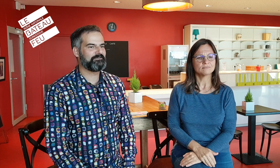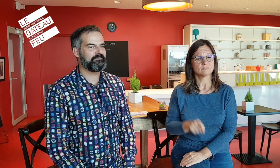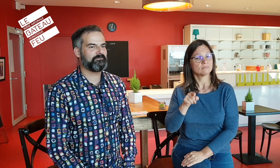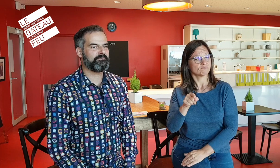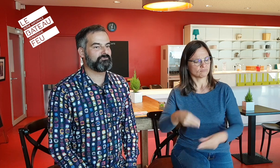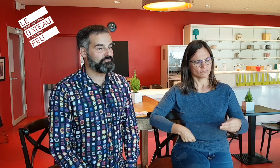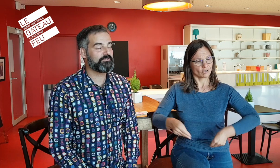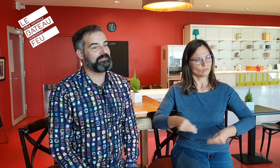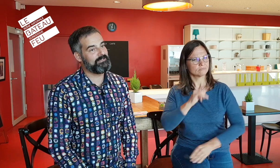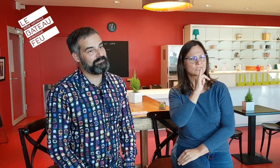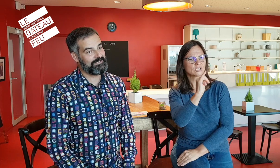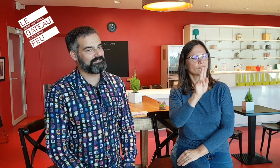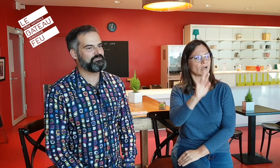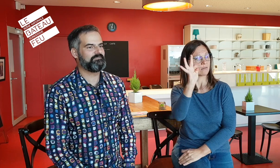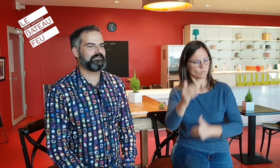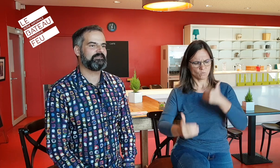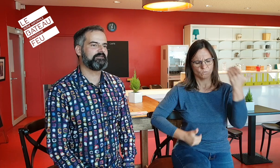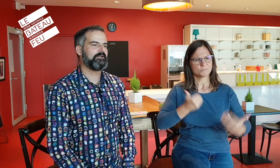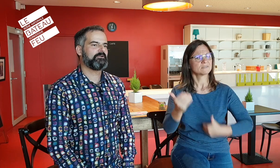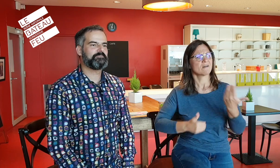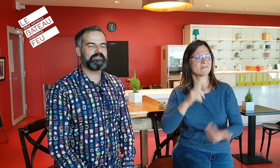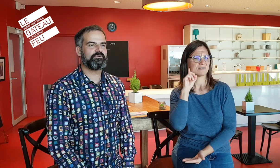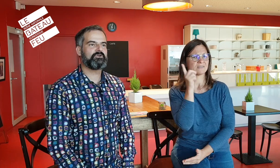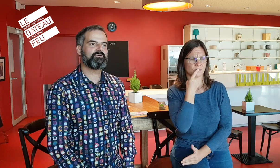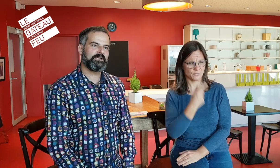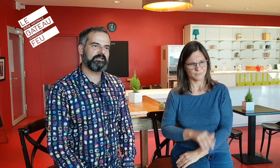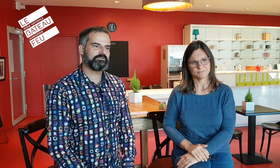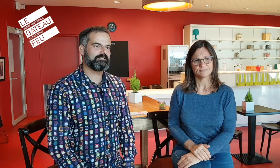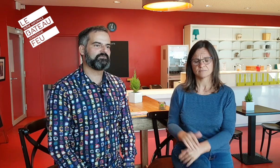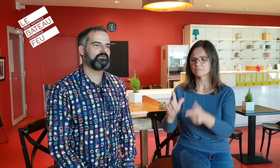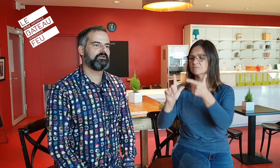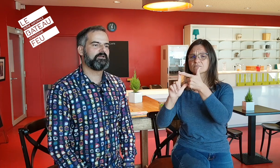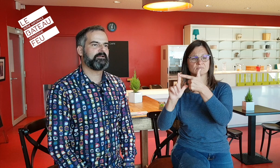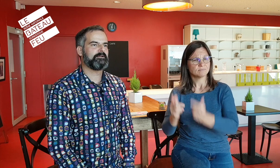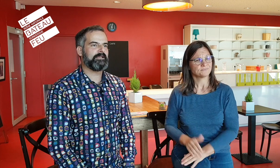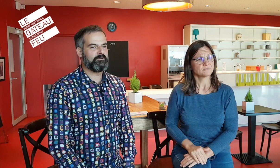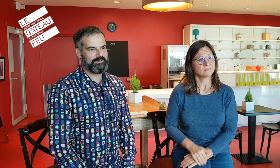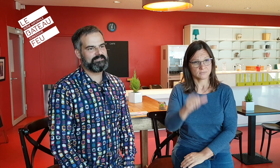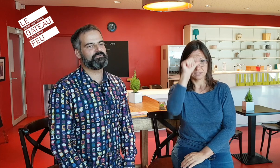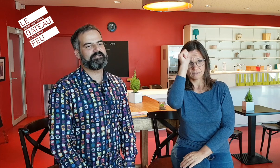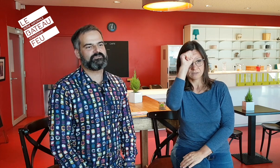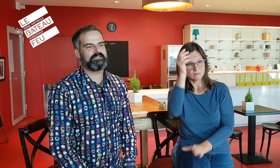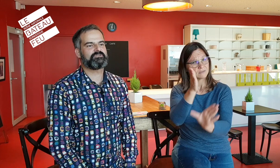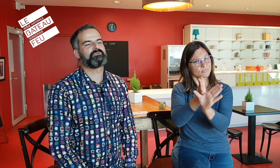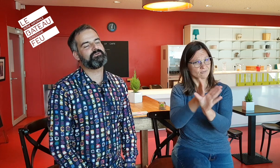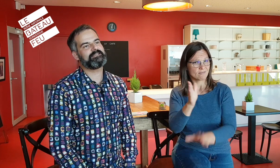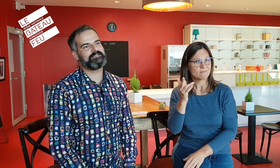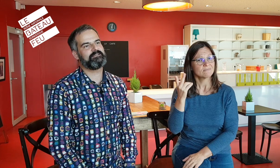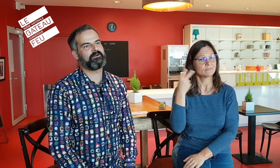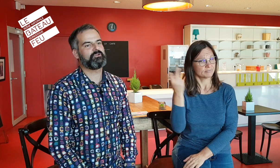sourde et directrice de l'IVT, le psychologue Aurélien Mancino, et le président de l'association Langue des signes en